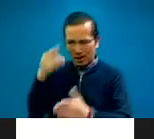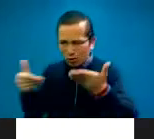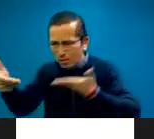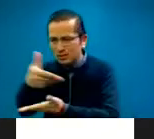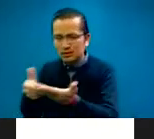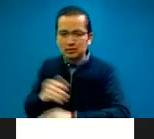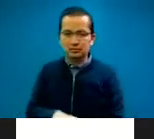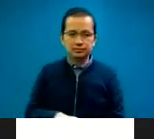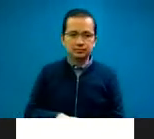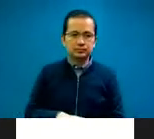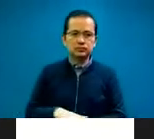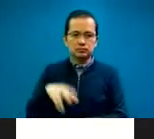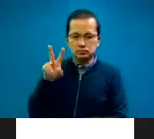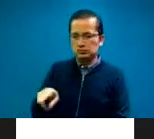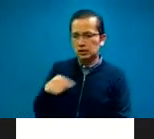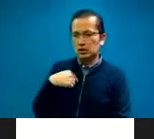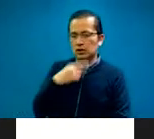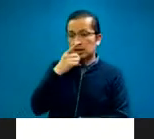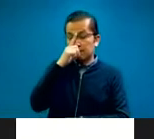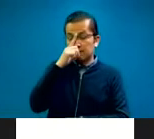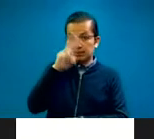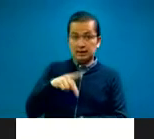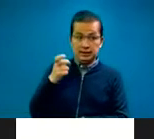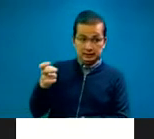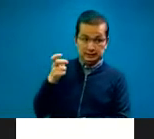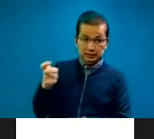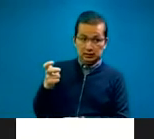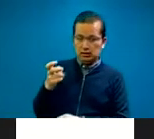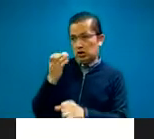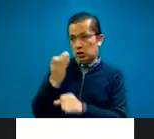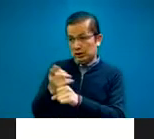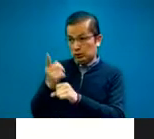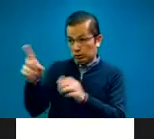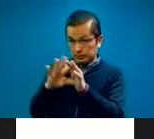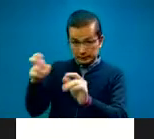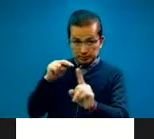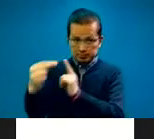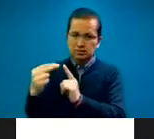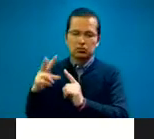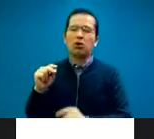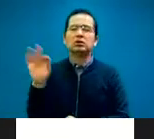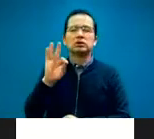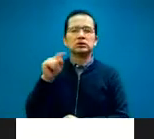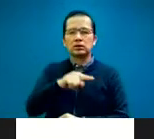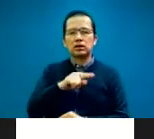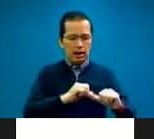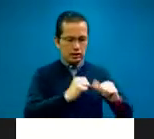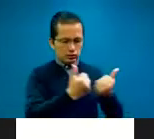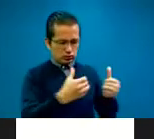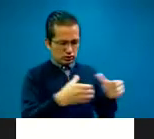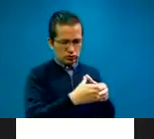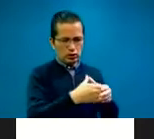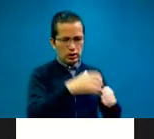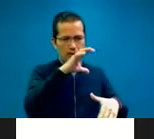un error, te había dicho que eras el primero de hablar de esta perspectiva. Ya para ahorita el sábado también habrá hablado la American Association of Interpretes and